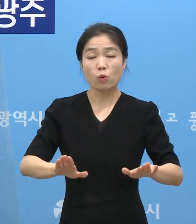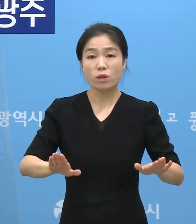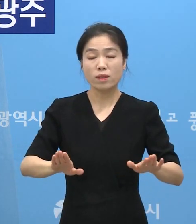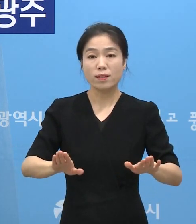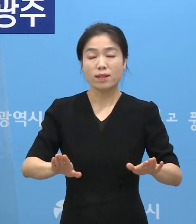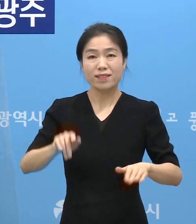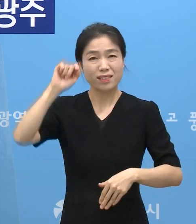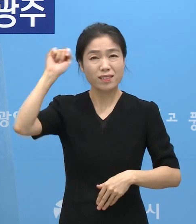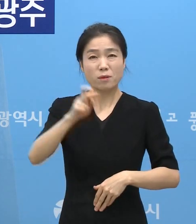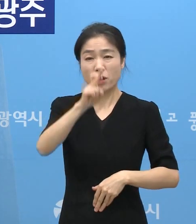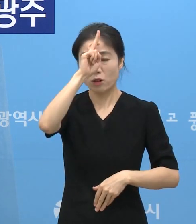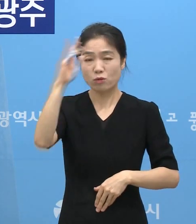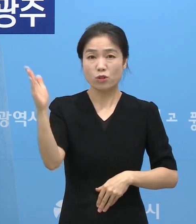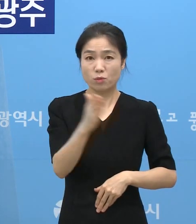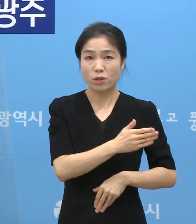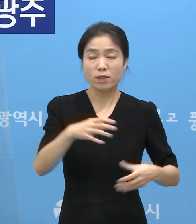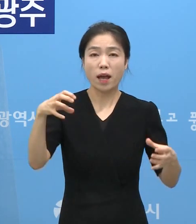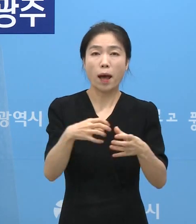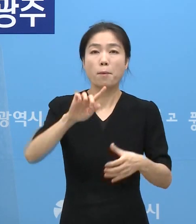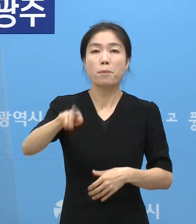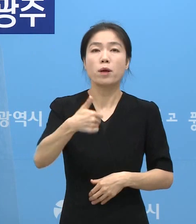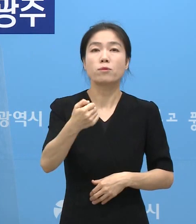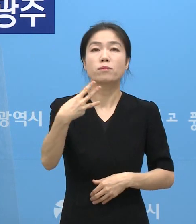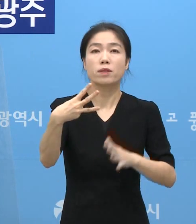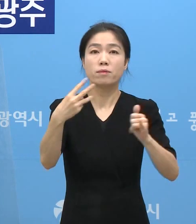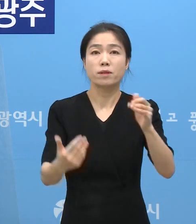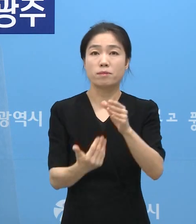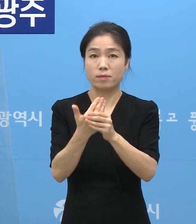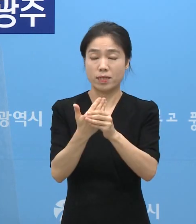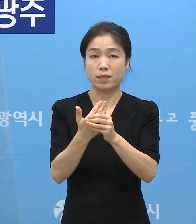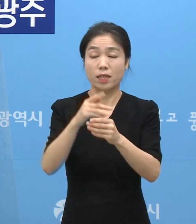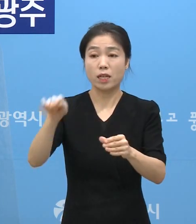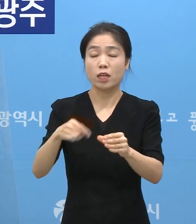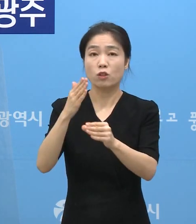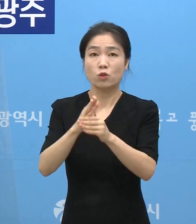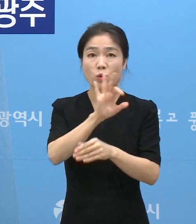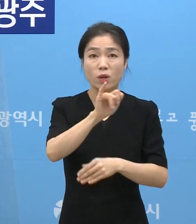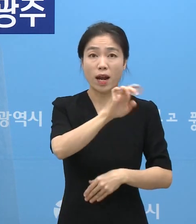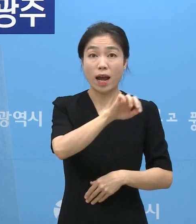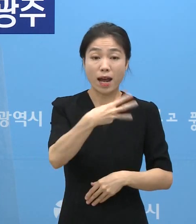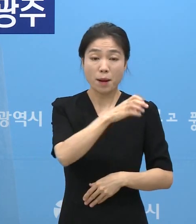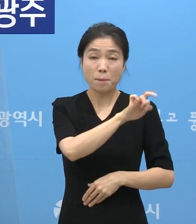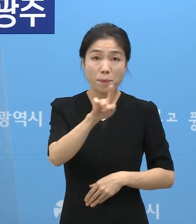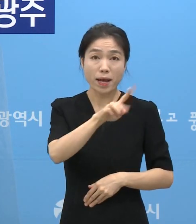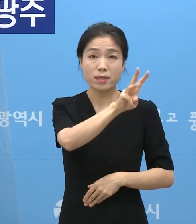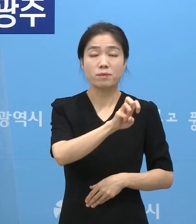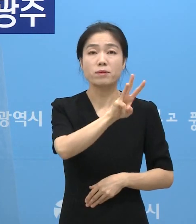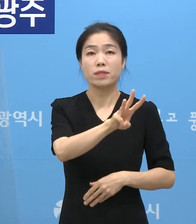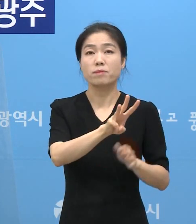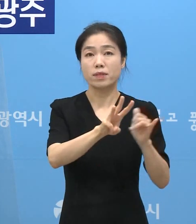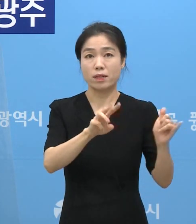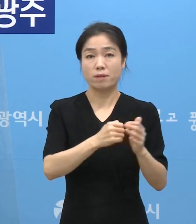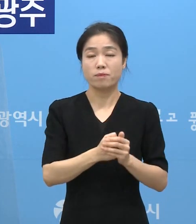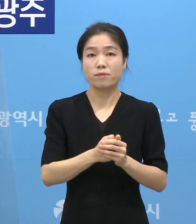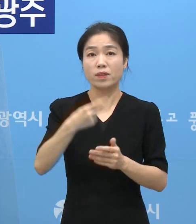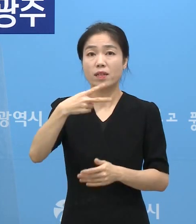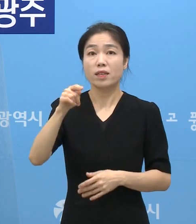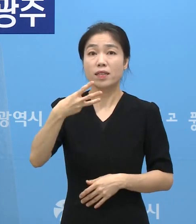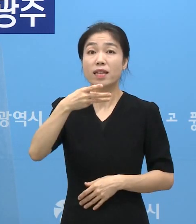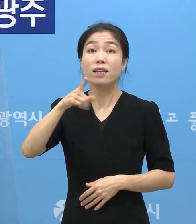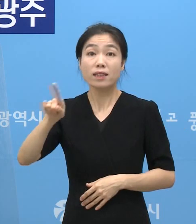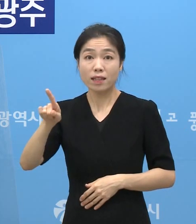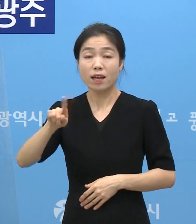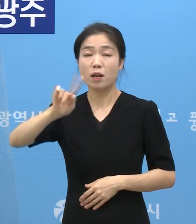총 153명이 발생하였고 그 중 알파 변이가 33명, 델타 변이가